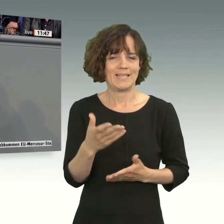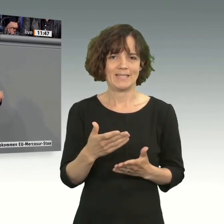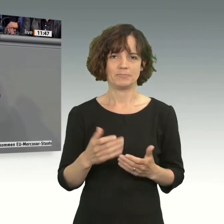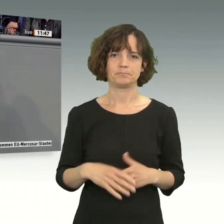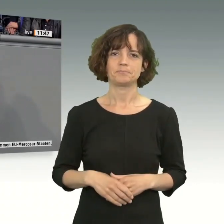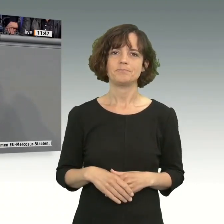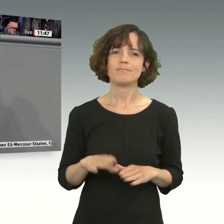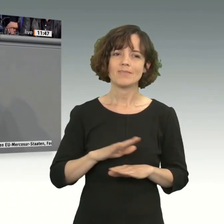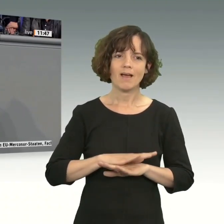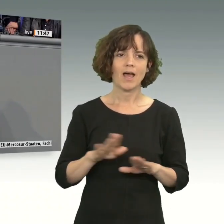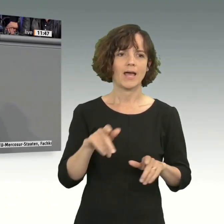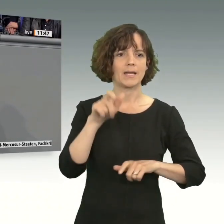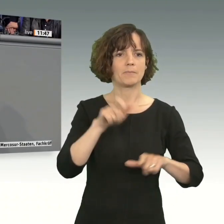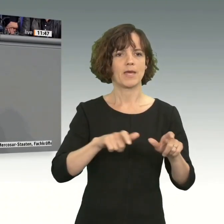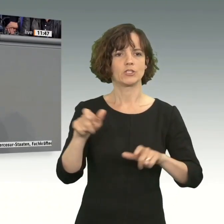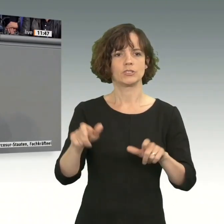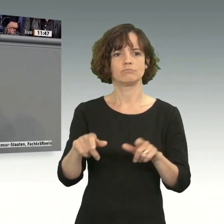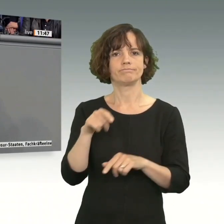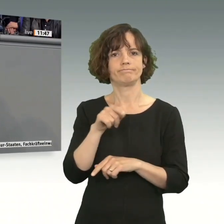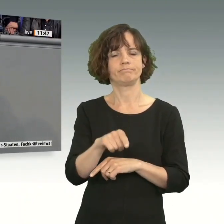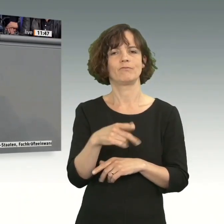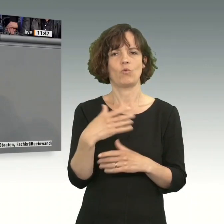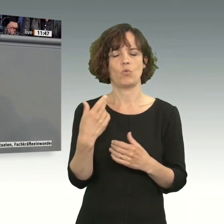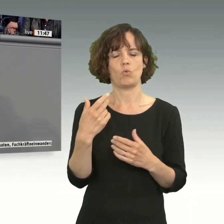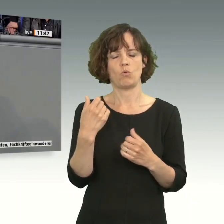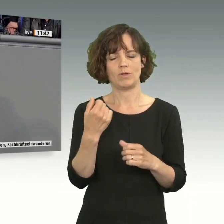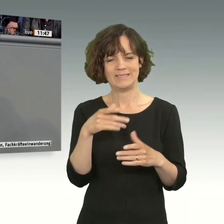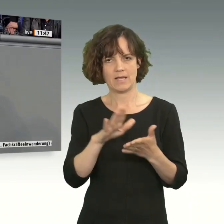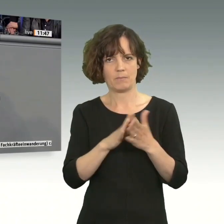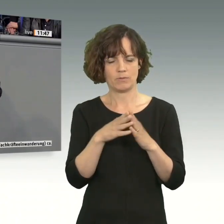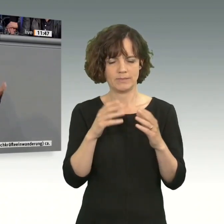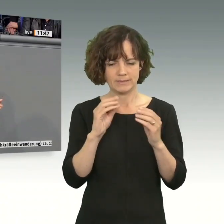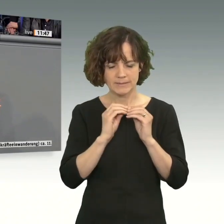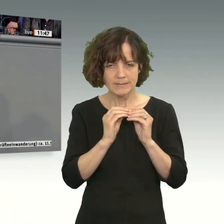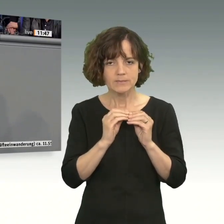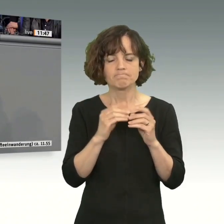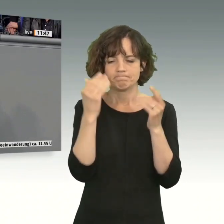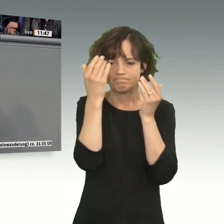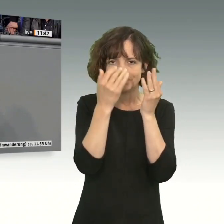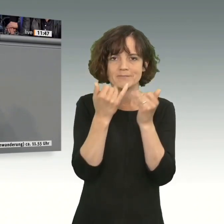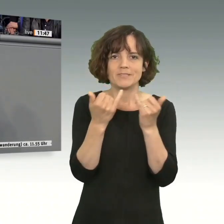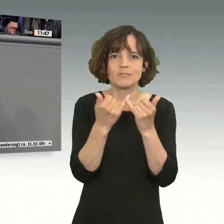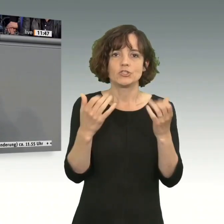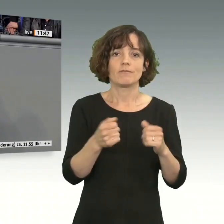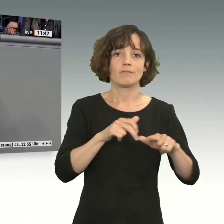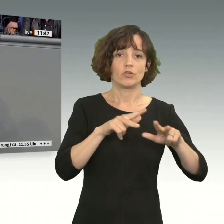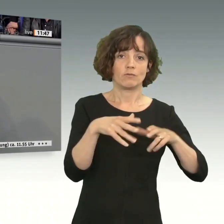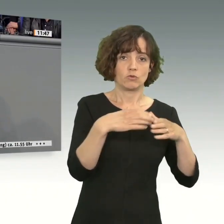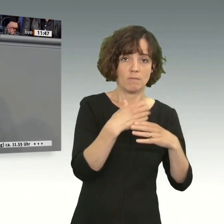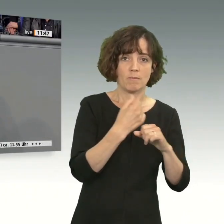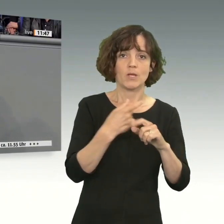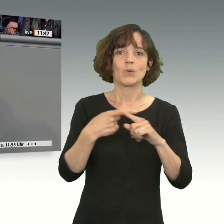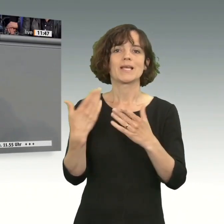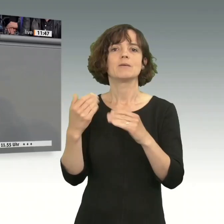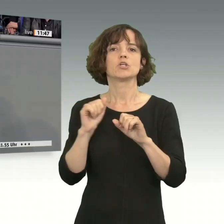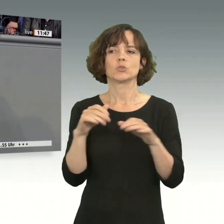Alle Menschen, die an diesem Abkommen arbeiten, beschäftigen sich mit der Frage, wie wir wirtschaftliche Zusammenarbeit und Klimaschutz in Einklang bringen